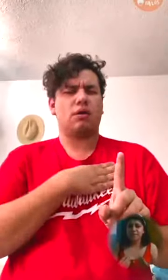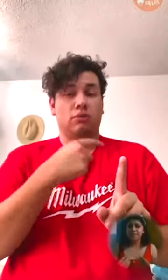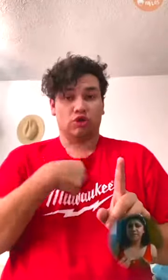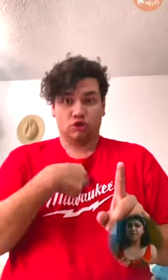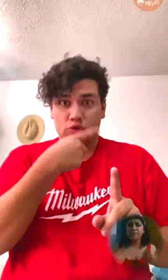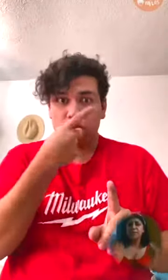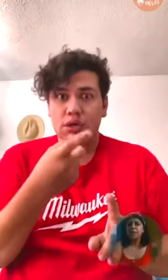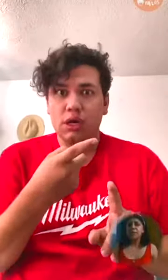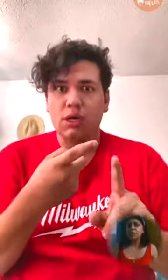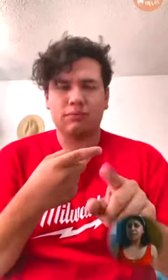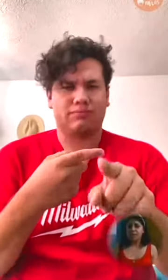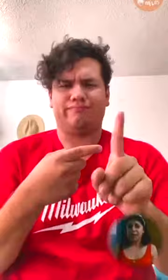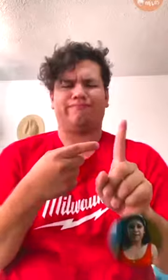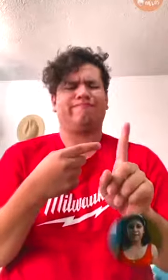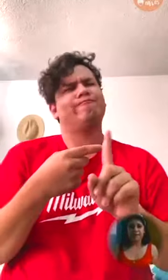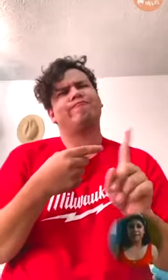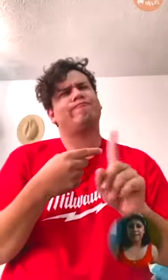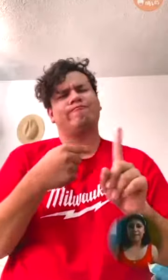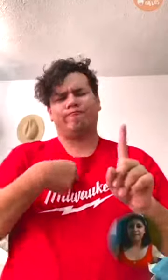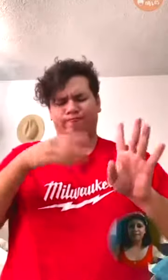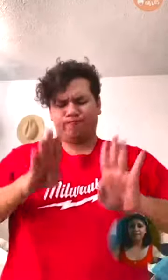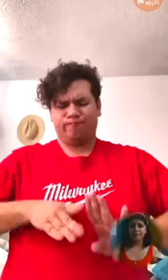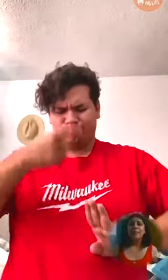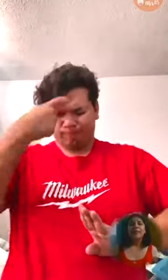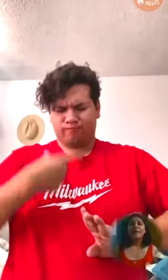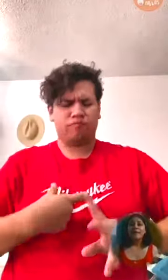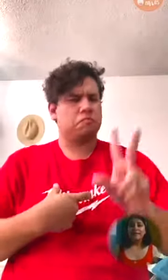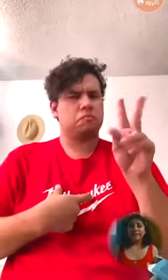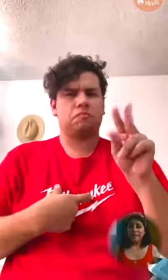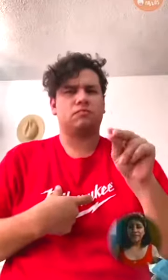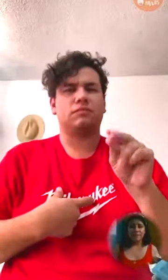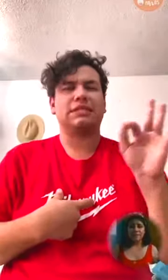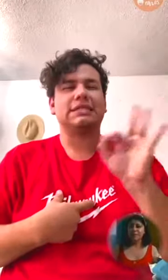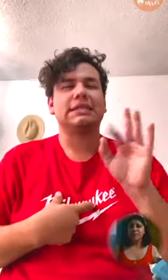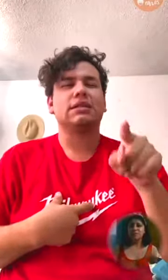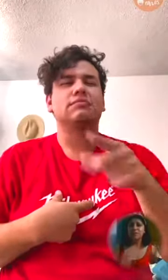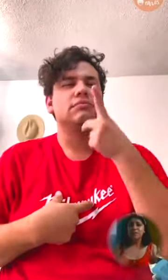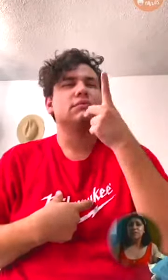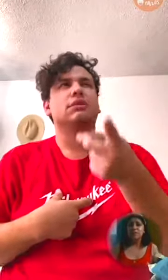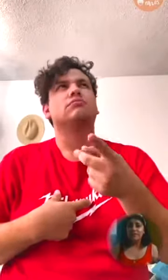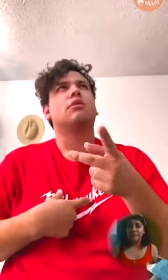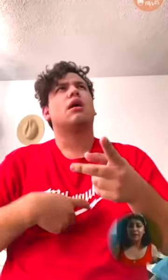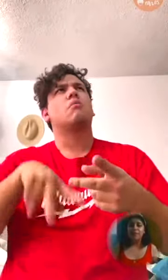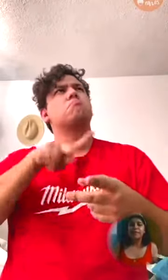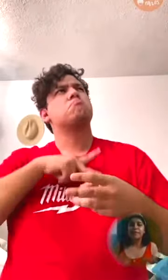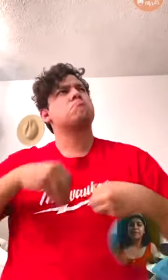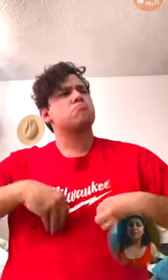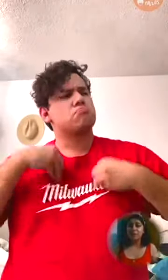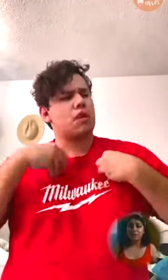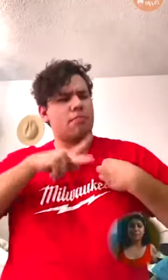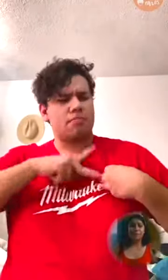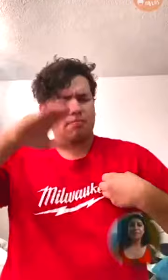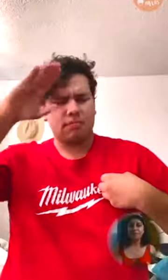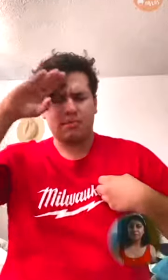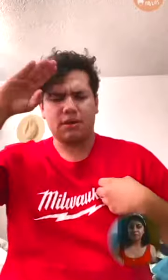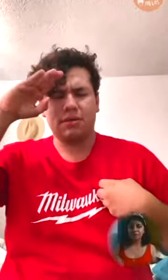estoy diciendo no te caracteriza a ti. Quizá estés pensando que tu vida o tus acciones y pensamientos